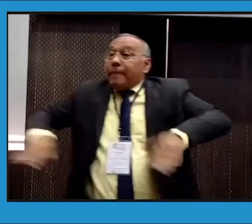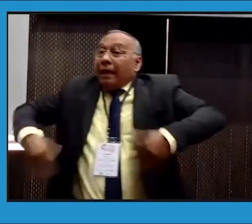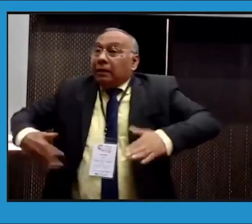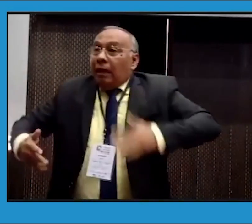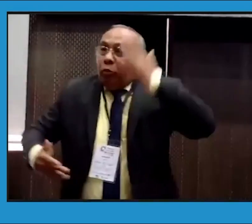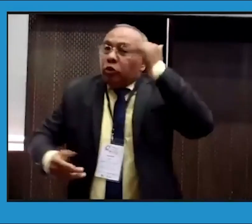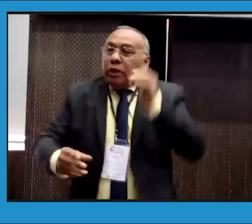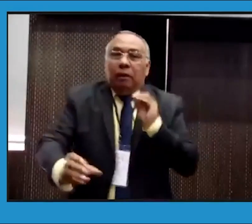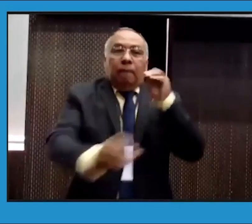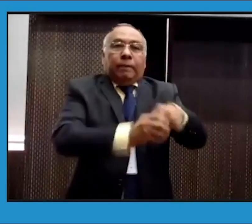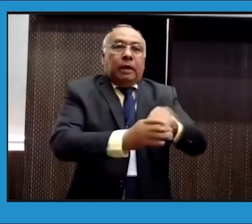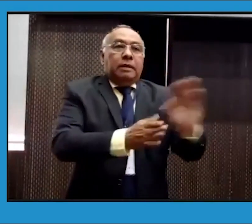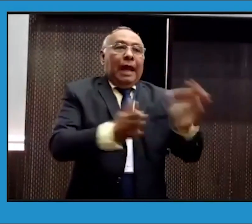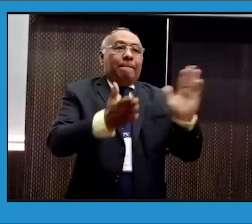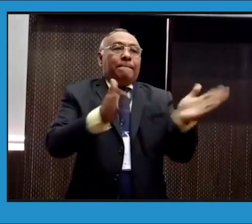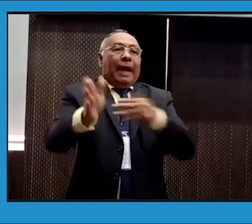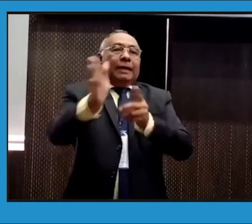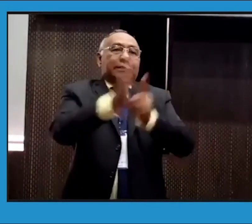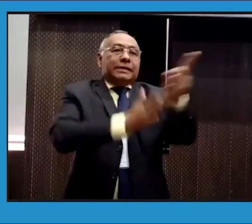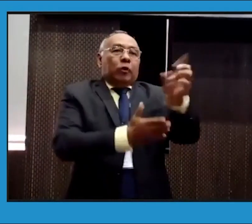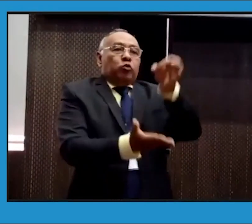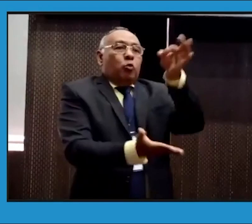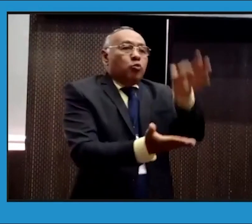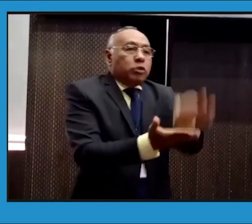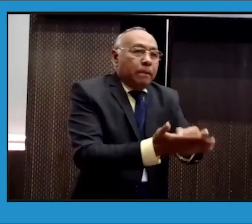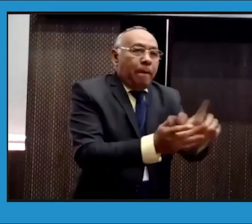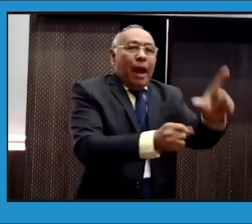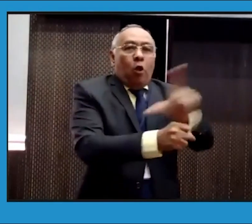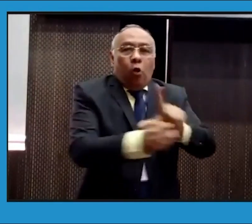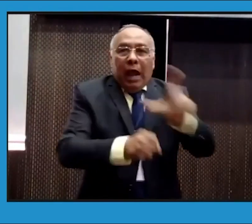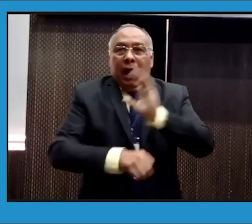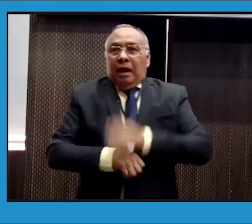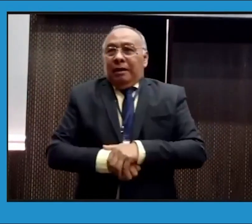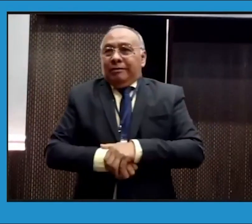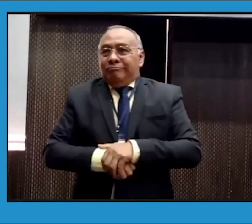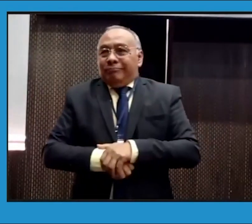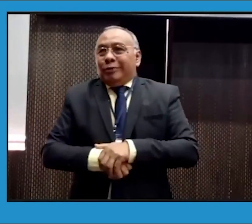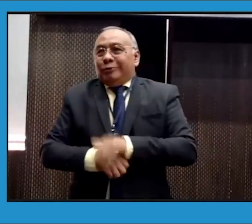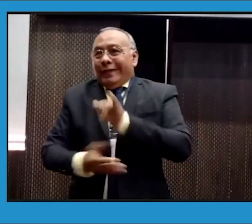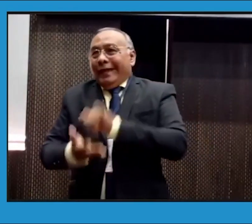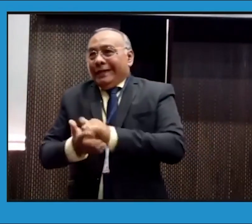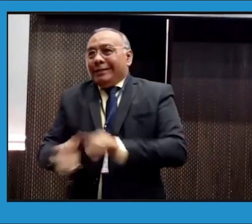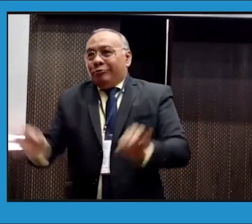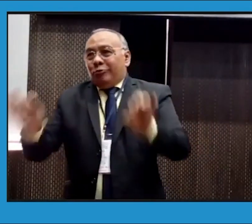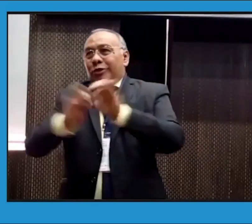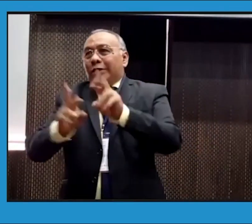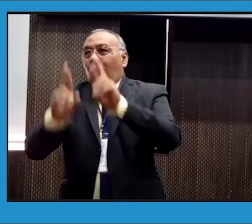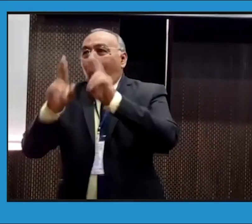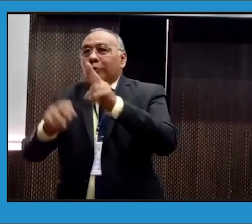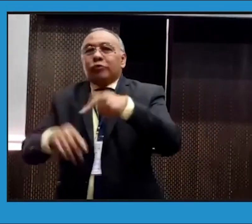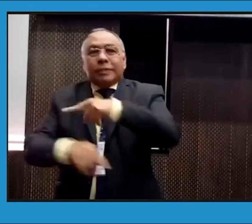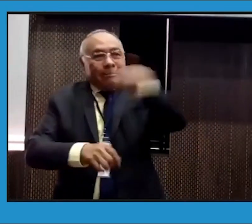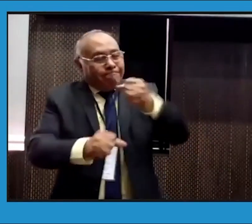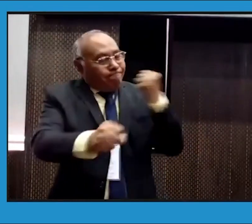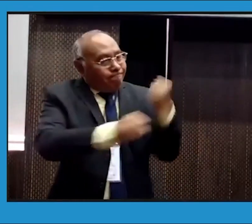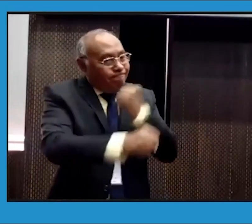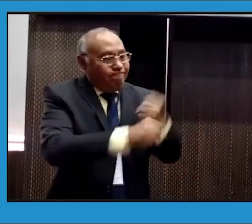territorios no tenemos recursos, no tenemos recursos, porque el plan de desarrollo de cada uno de los territorios, municipios y departamentos